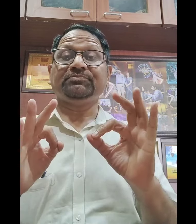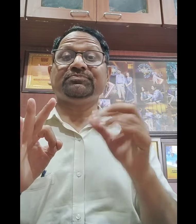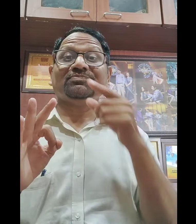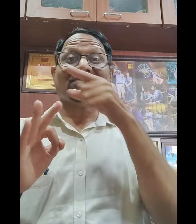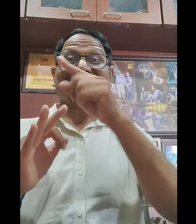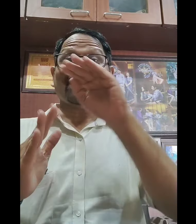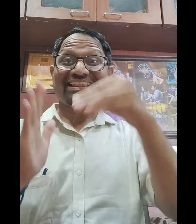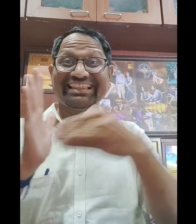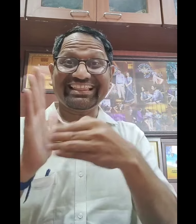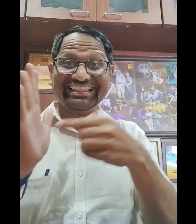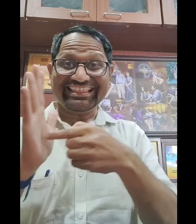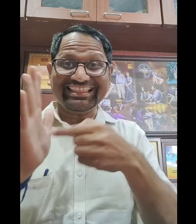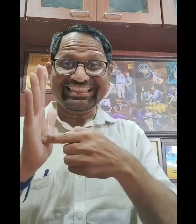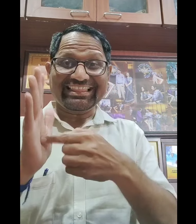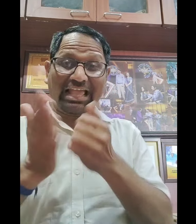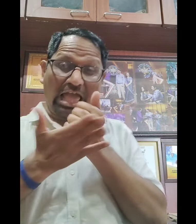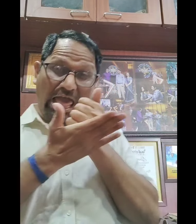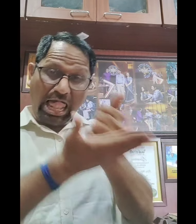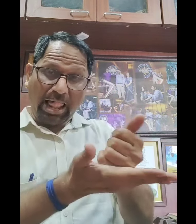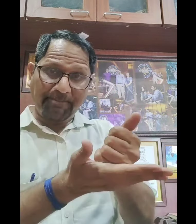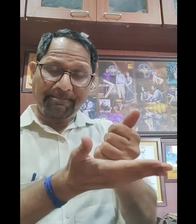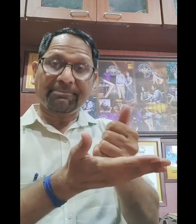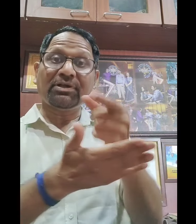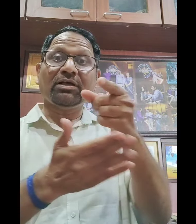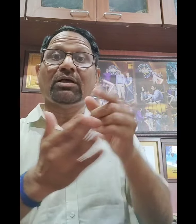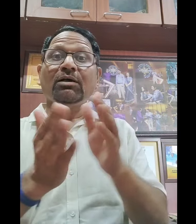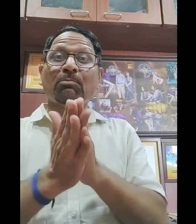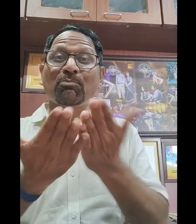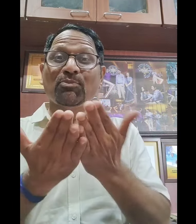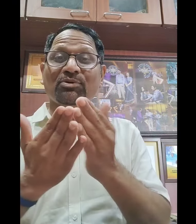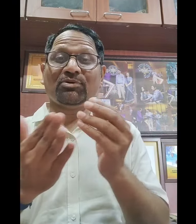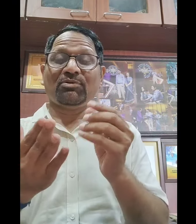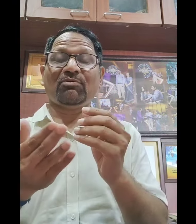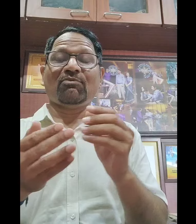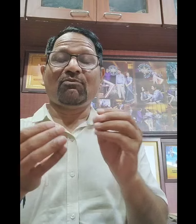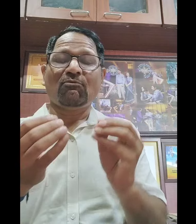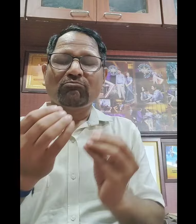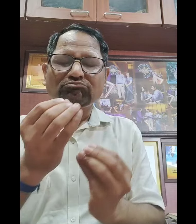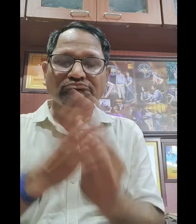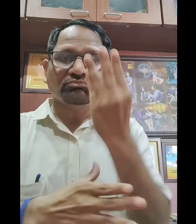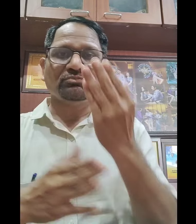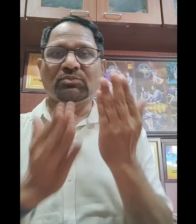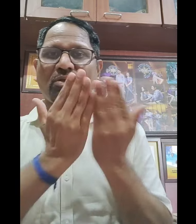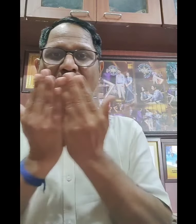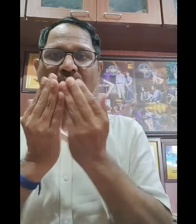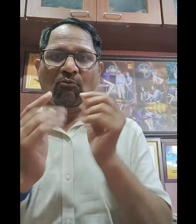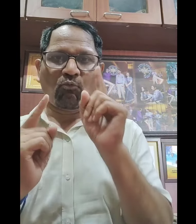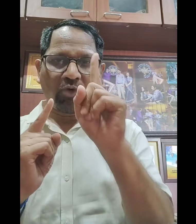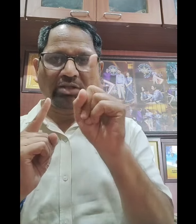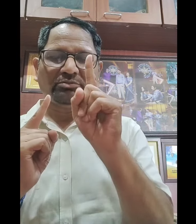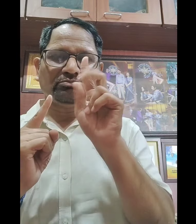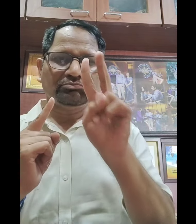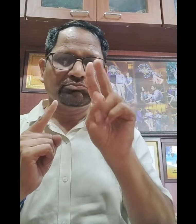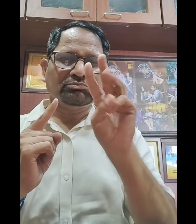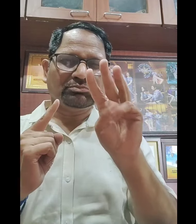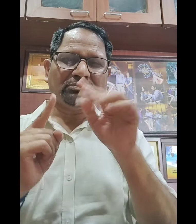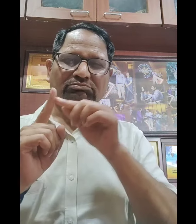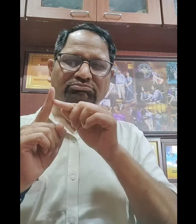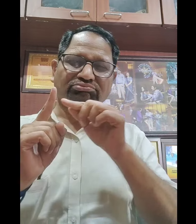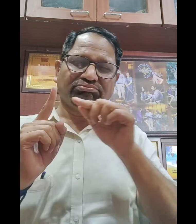चाहूंगा कि जो ISL RTC काम कर रहा है, किताबों का Digital Sign Language में